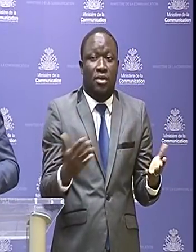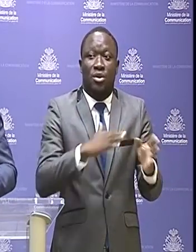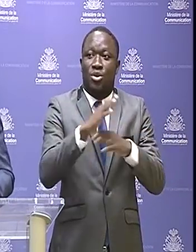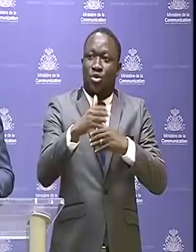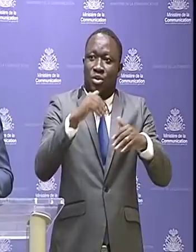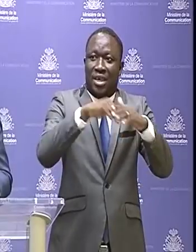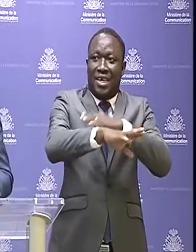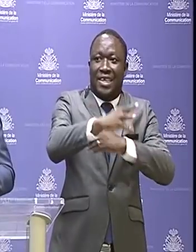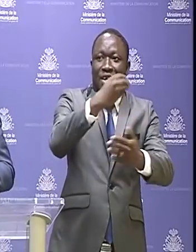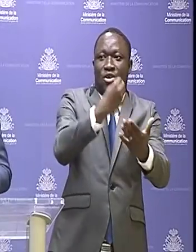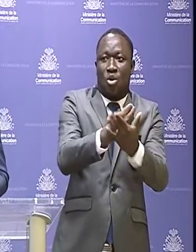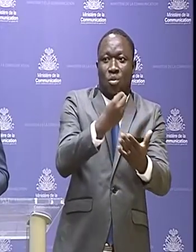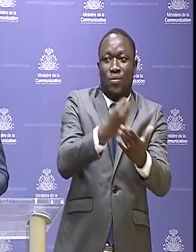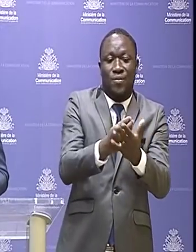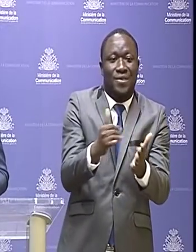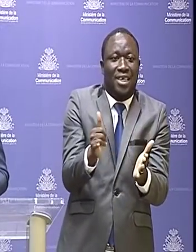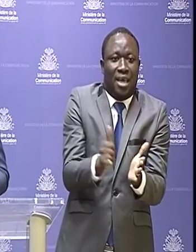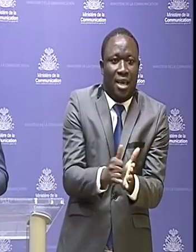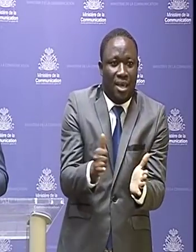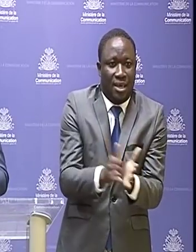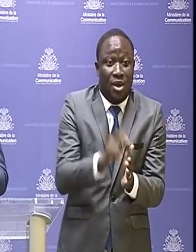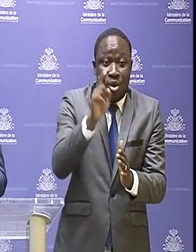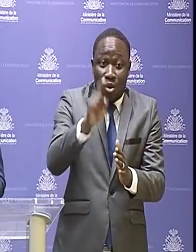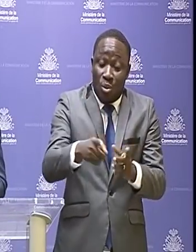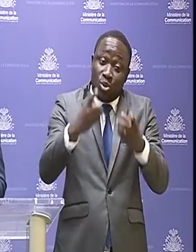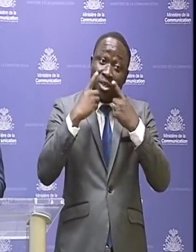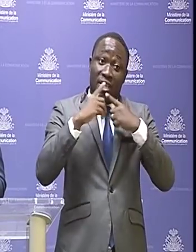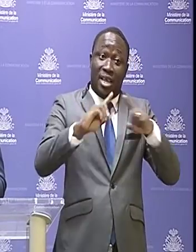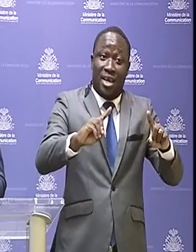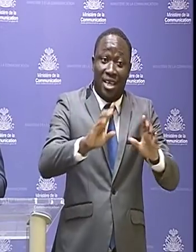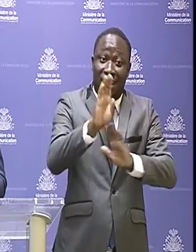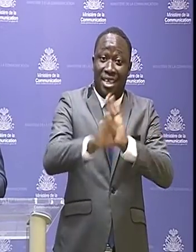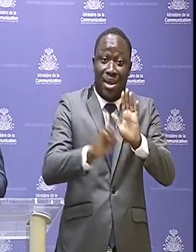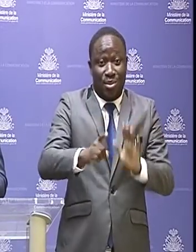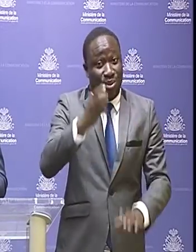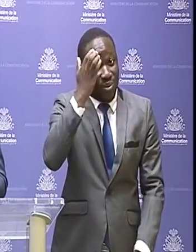Tout revenu ko jenéré, ou soupoze déclaré l.